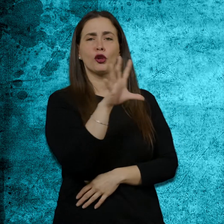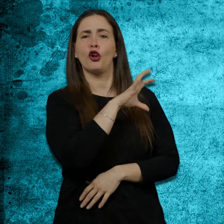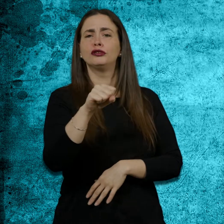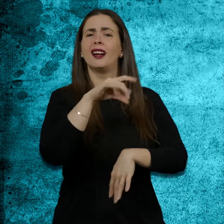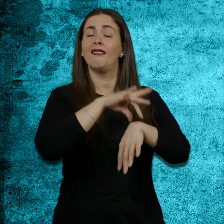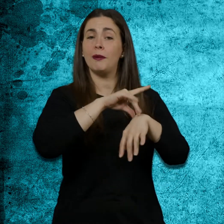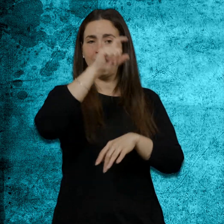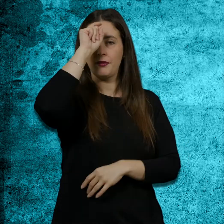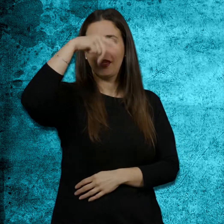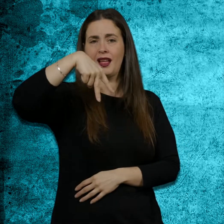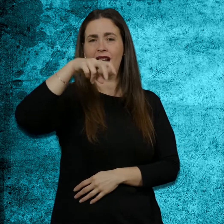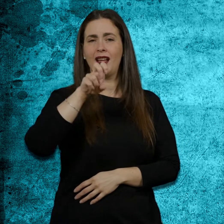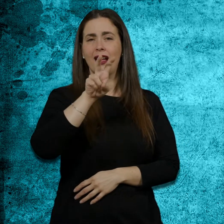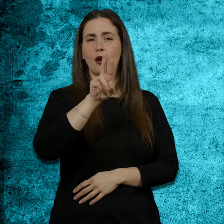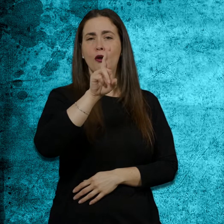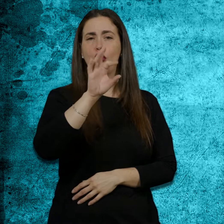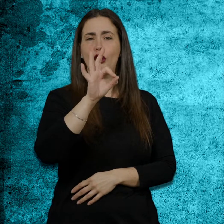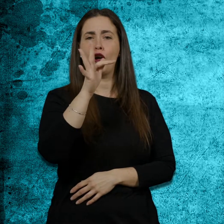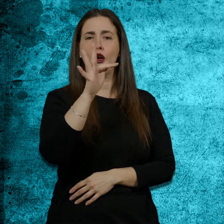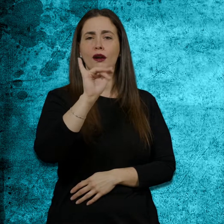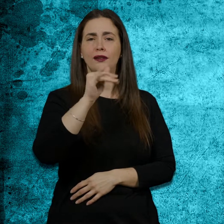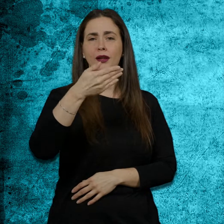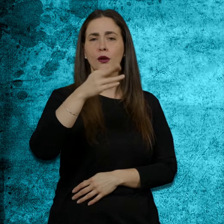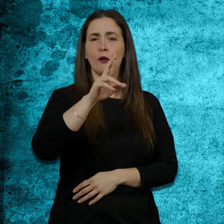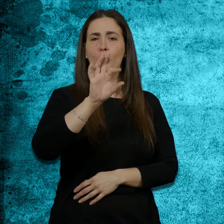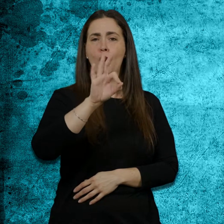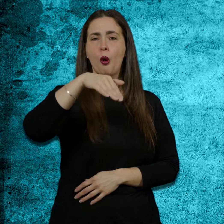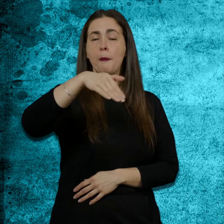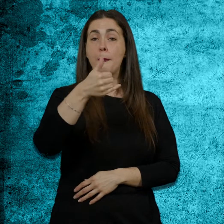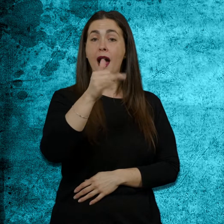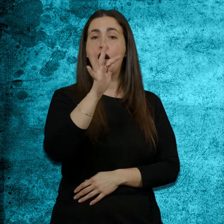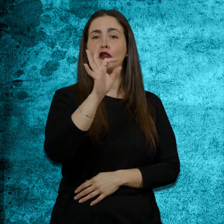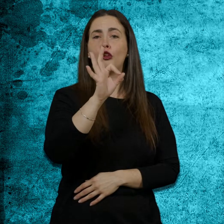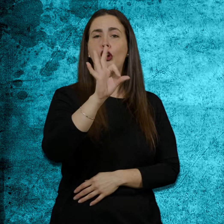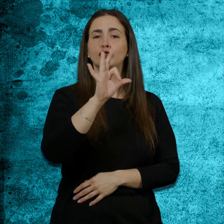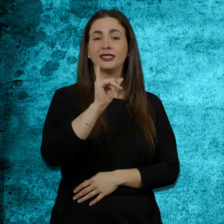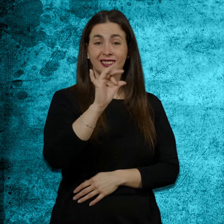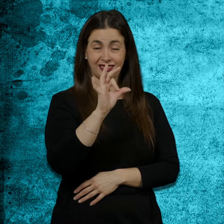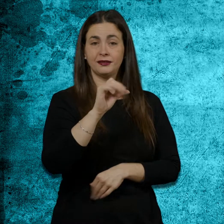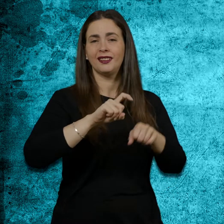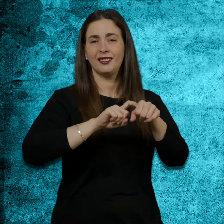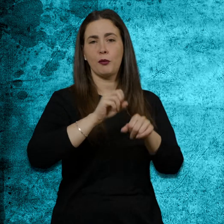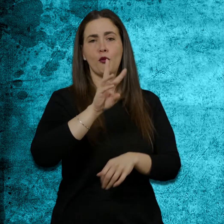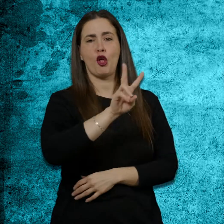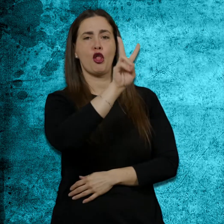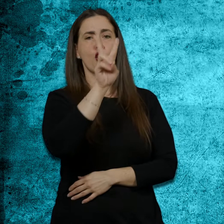parcial la vista, la qual cosa inevitablement va condicionar el desenvolupament ulterior de la seva vida.